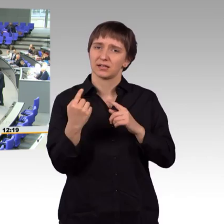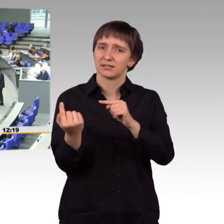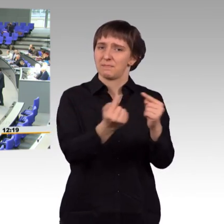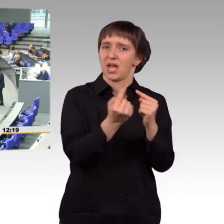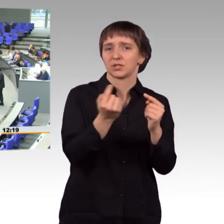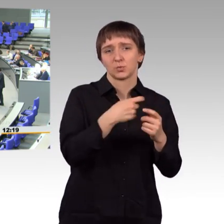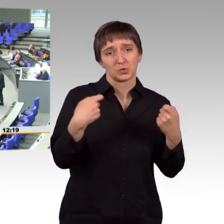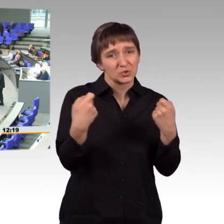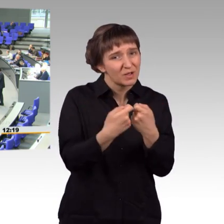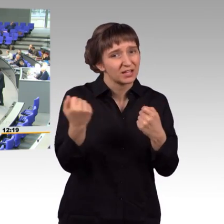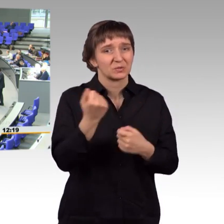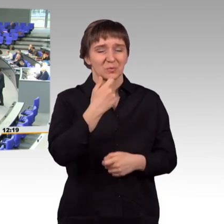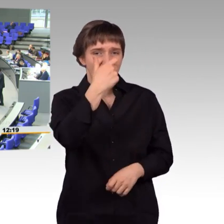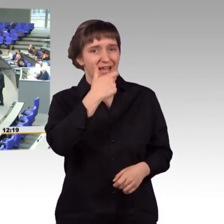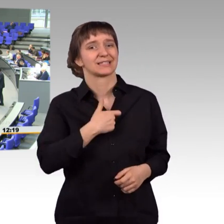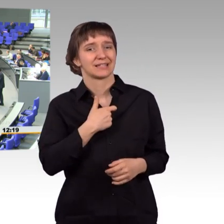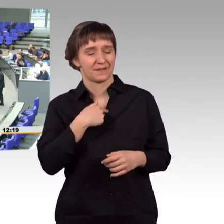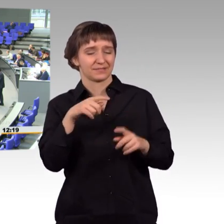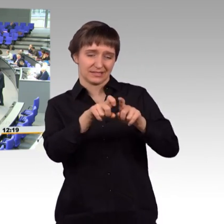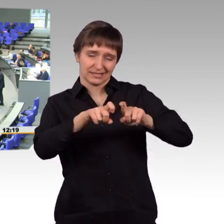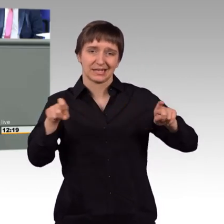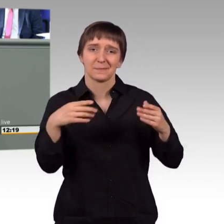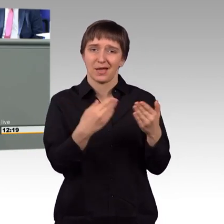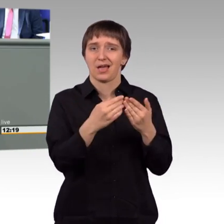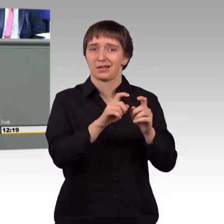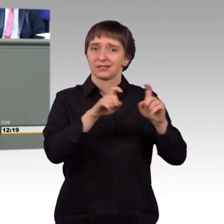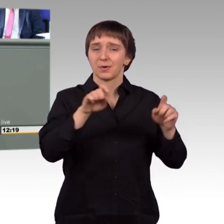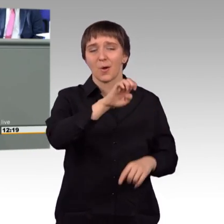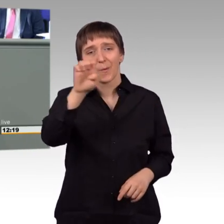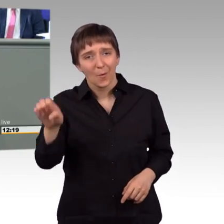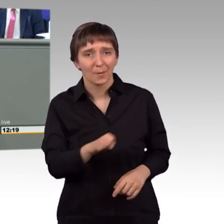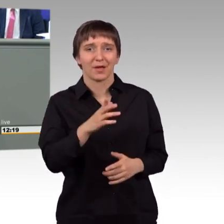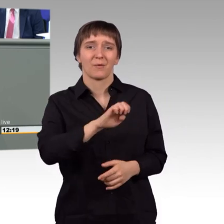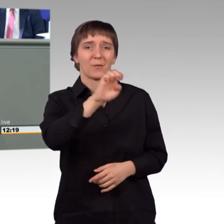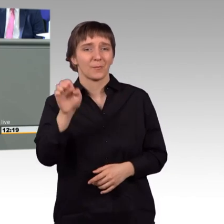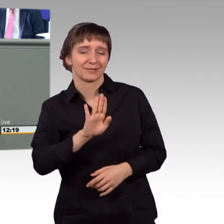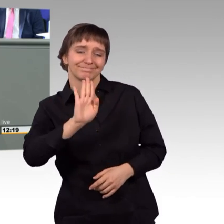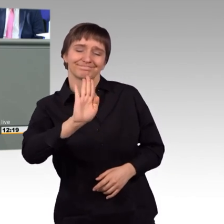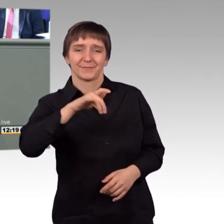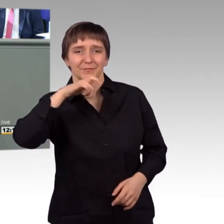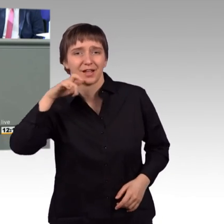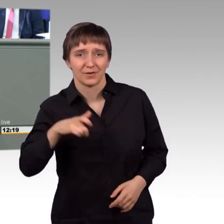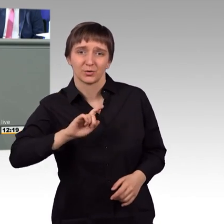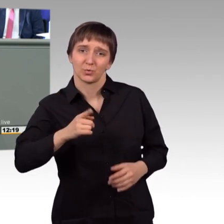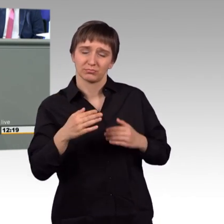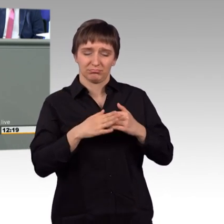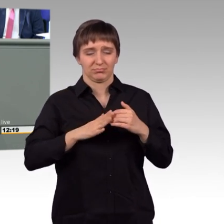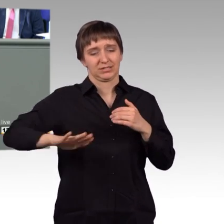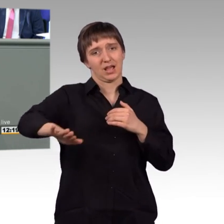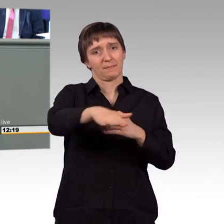zu diesem ernüchternden Thema, Europa, europäische Eigenverantwortung und unsere unmittelbare Nachbarschaft der Nahe und der